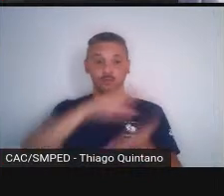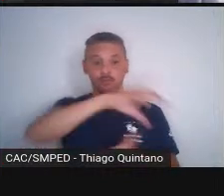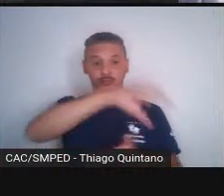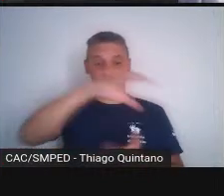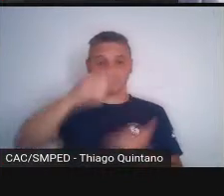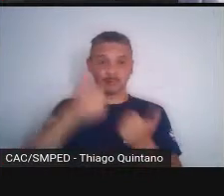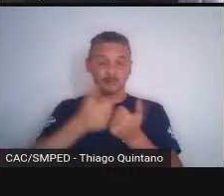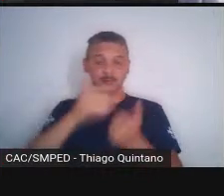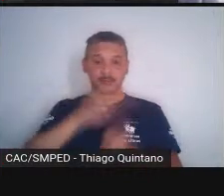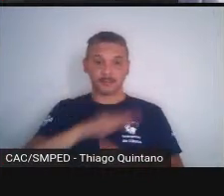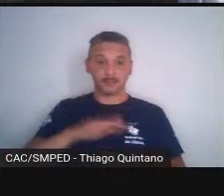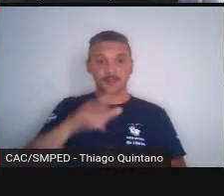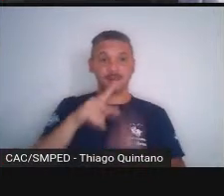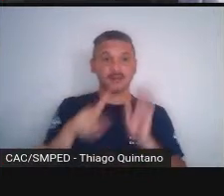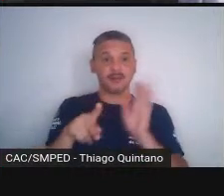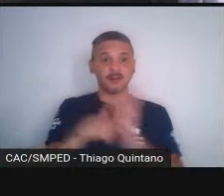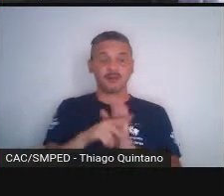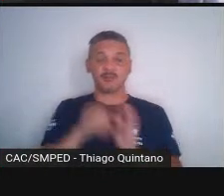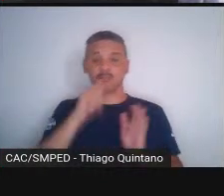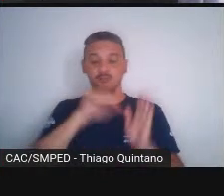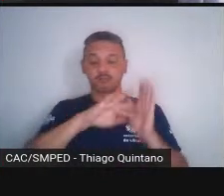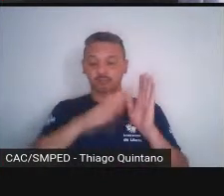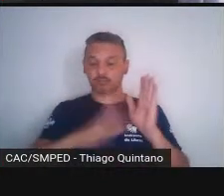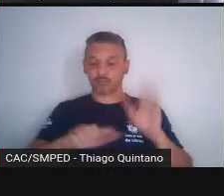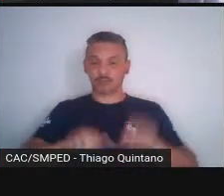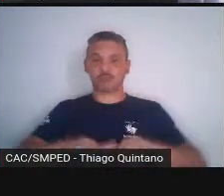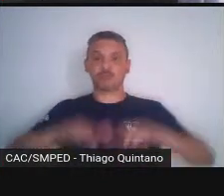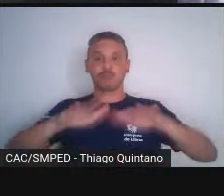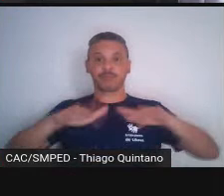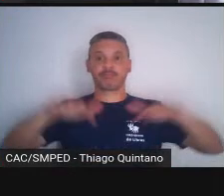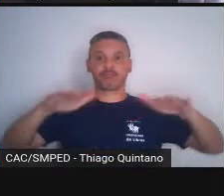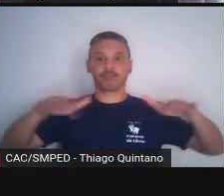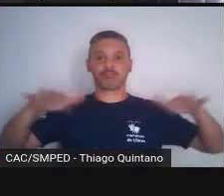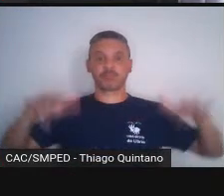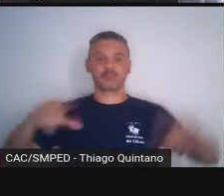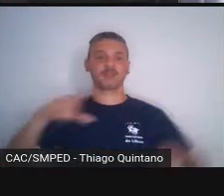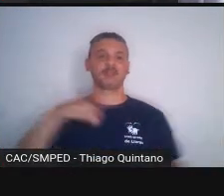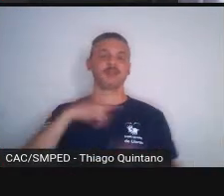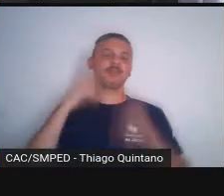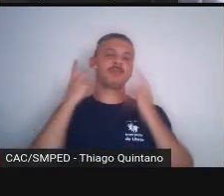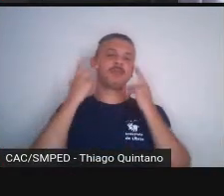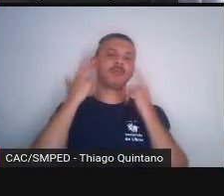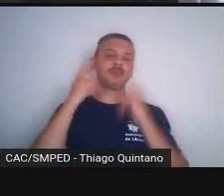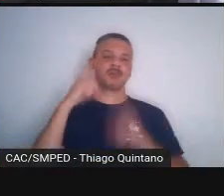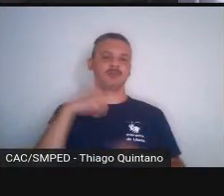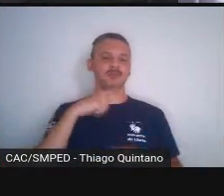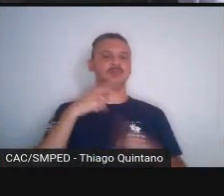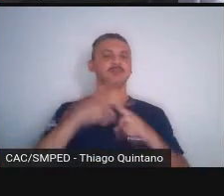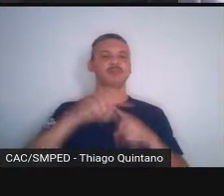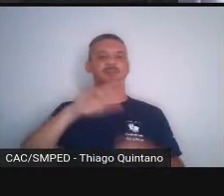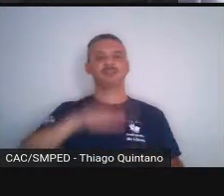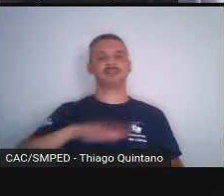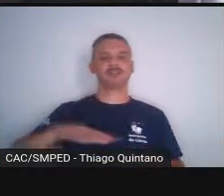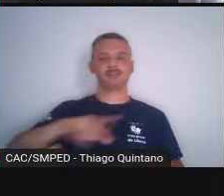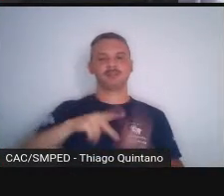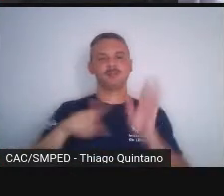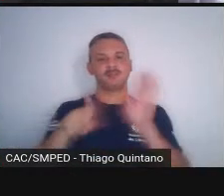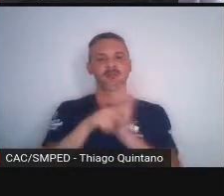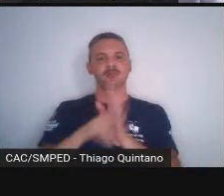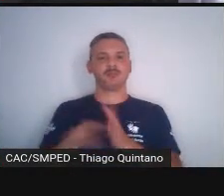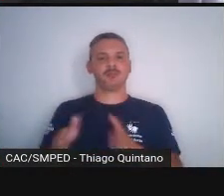áreas de inundação natural, de enchentes natural, porque são áreas que pertencem ao rio.